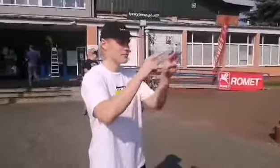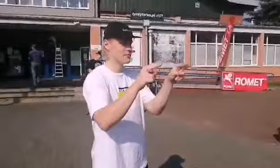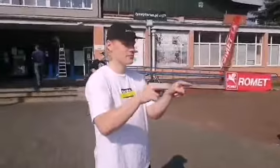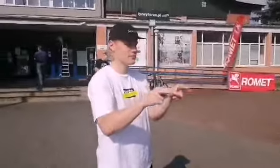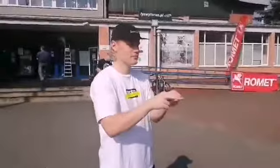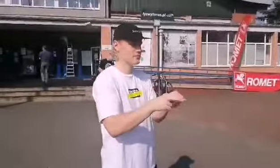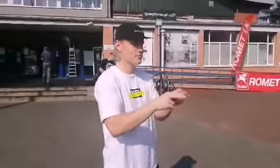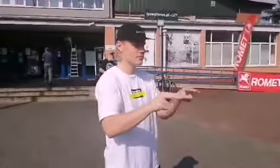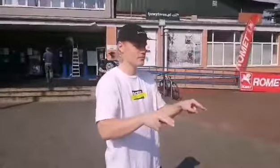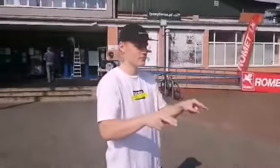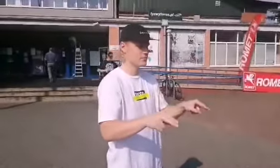Dzień dobry.